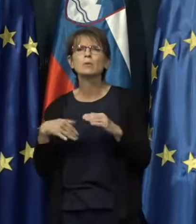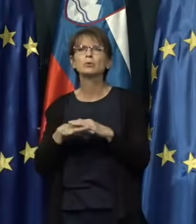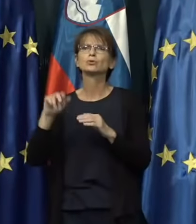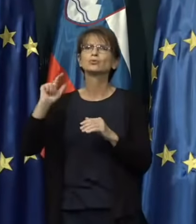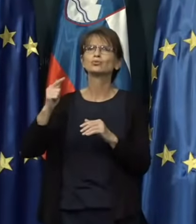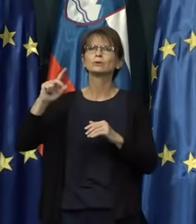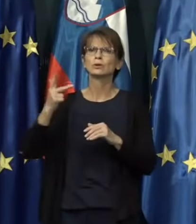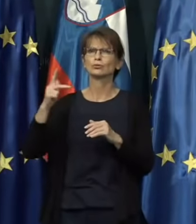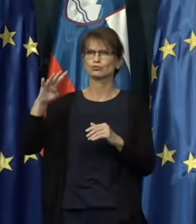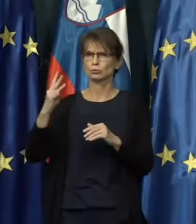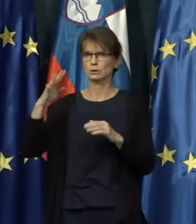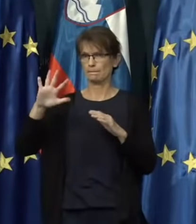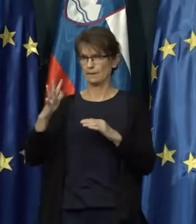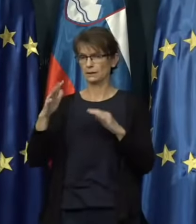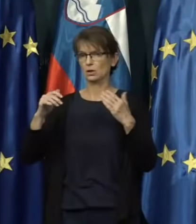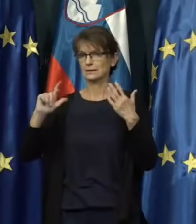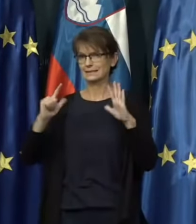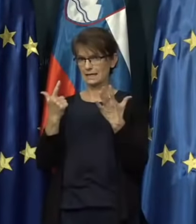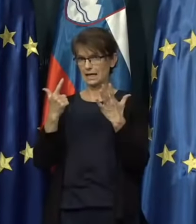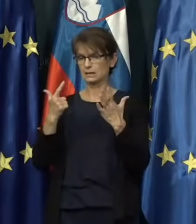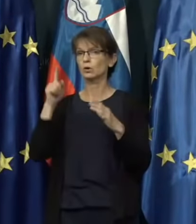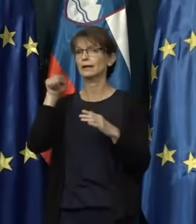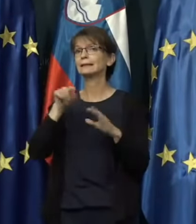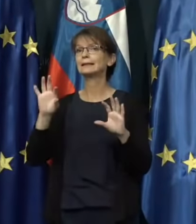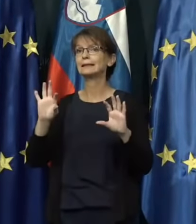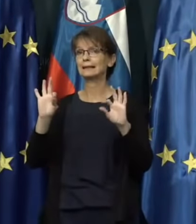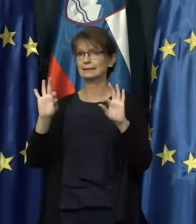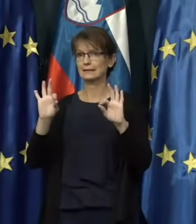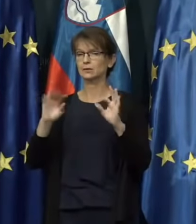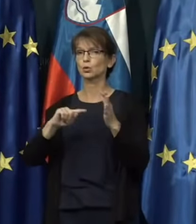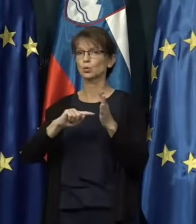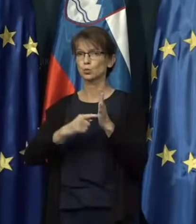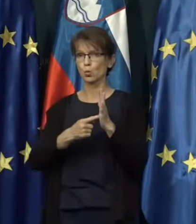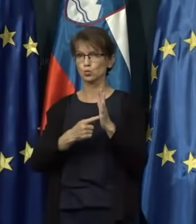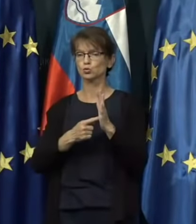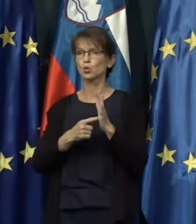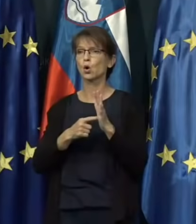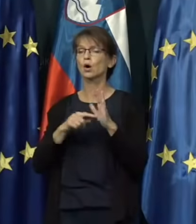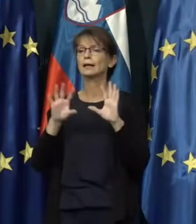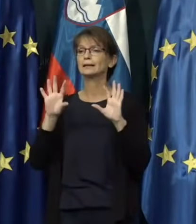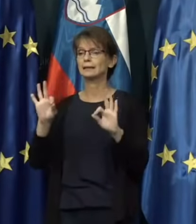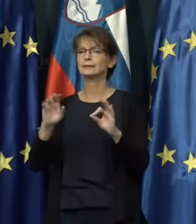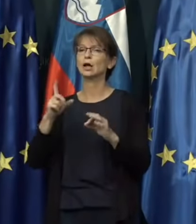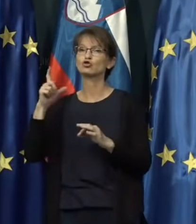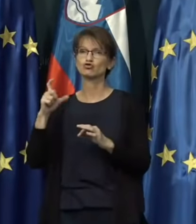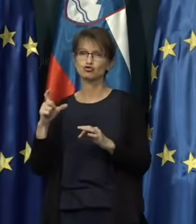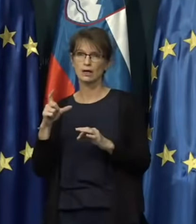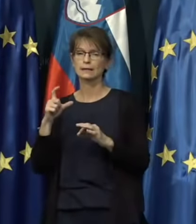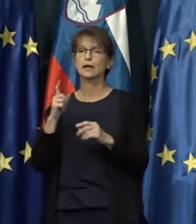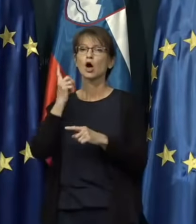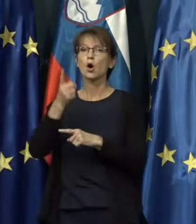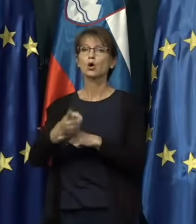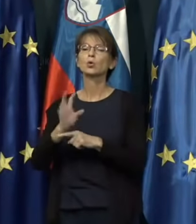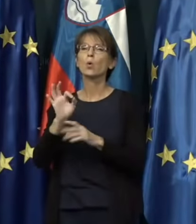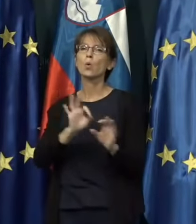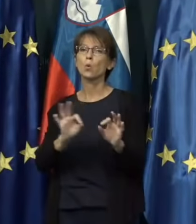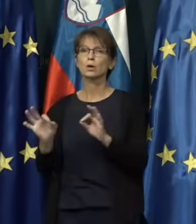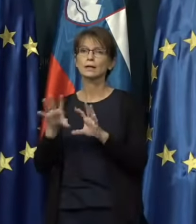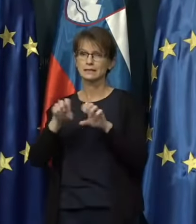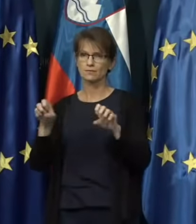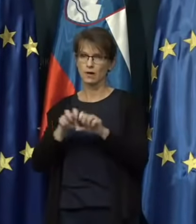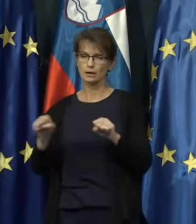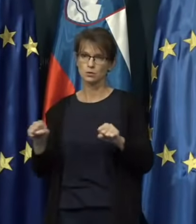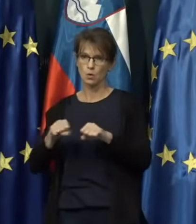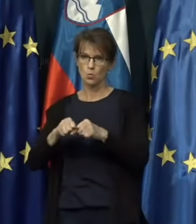tretjo, četrto, peto, šesto, sedmo in deseto točko desetega člena odloka o urejanj izvajanju